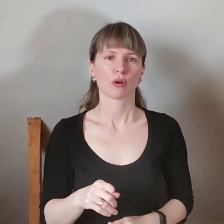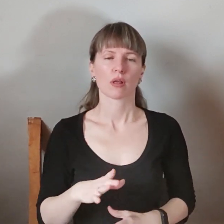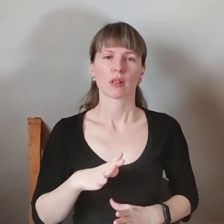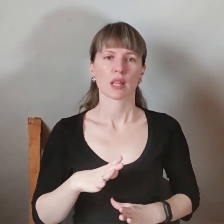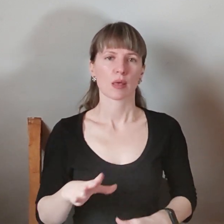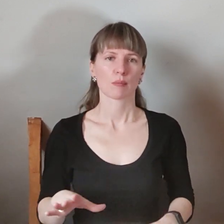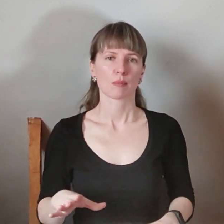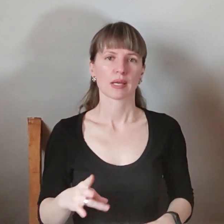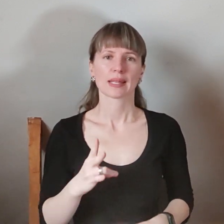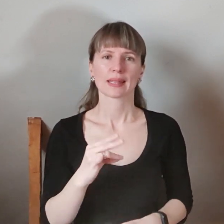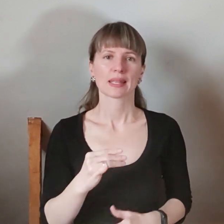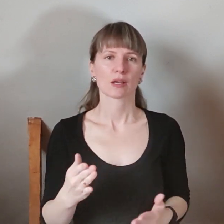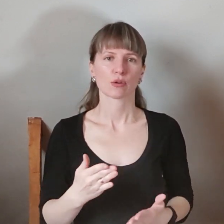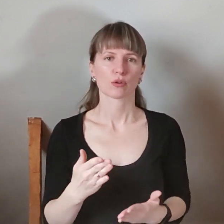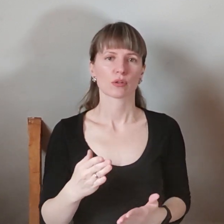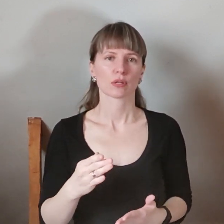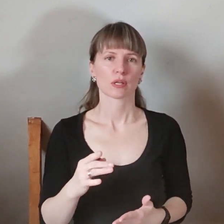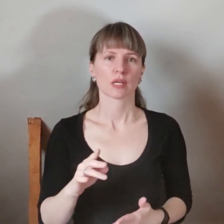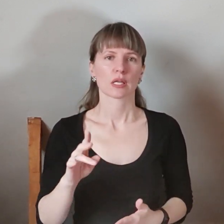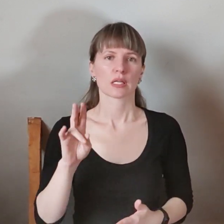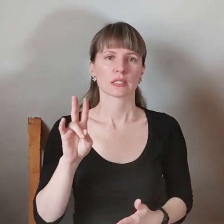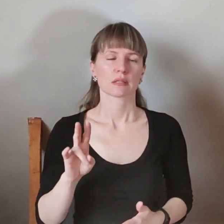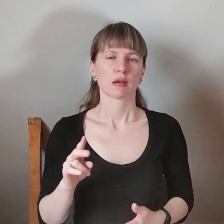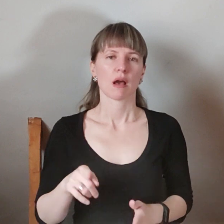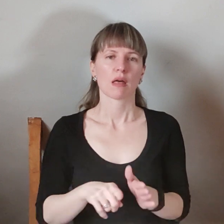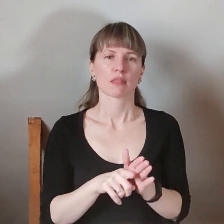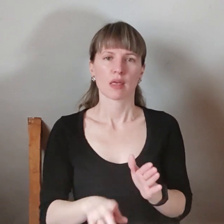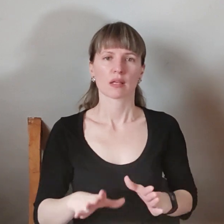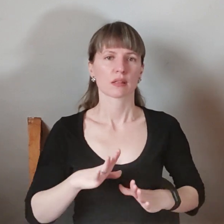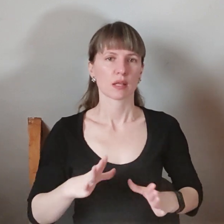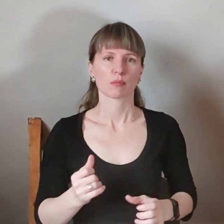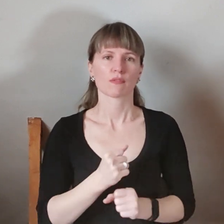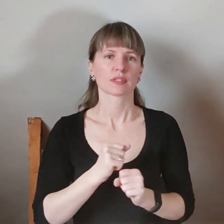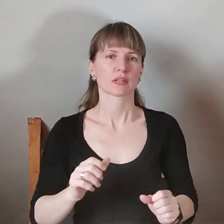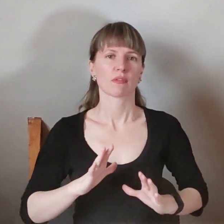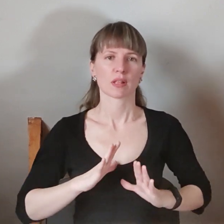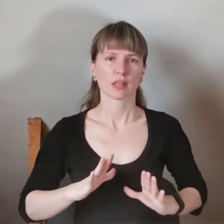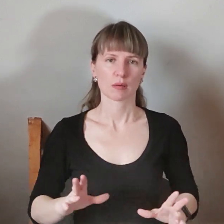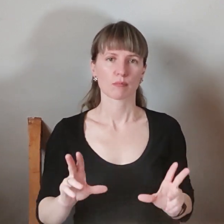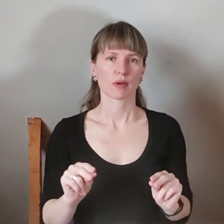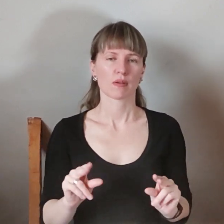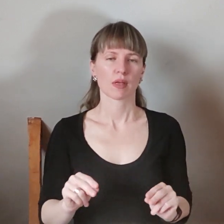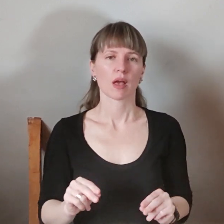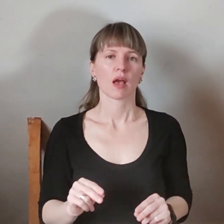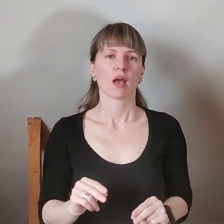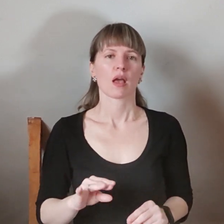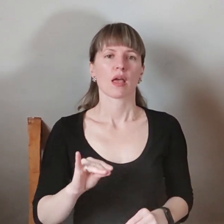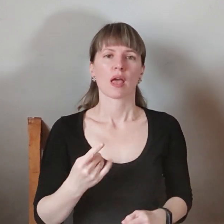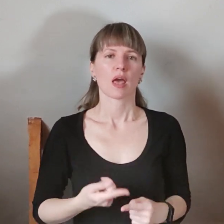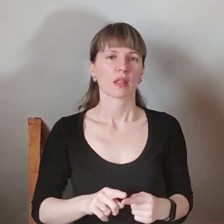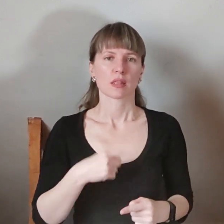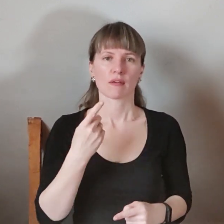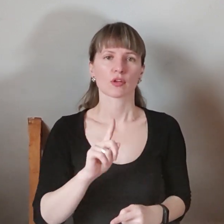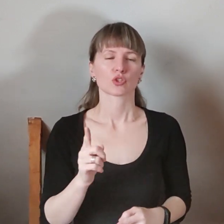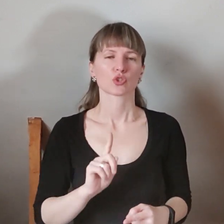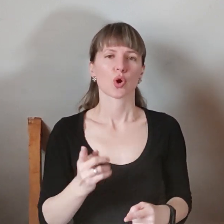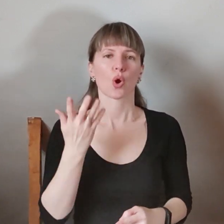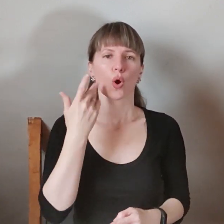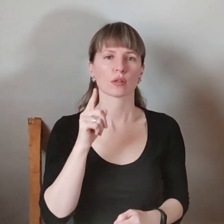ніякої, слава Богу, ніякої атаки, ніякого взриву. Але це не значить, що коли вона прозвучить